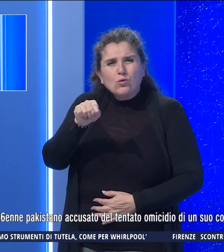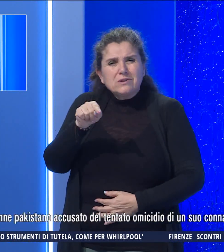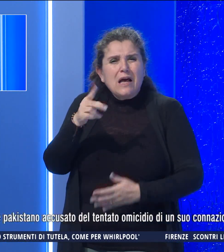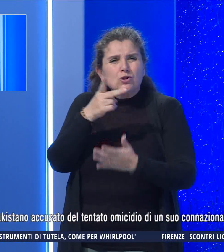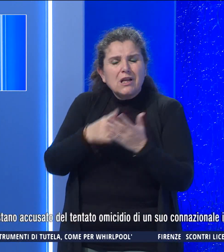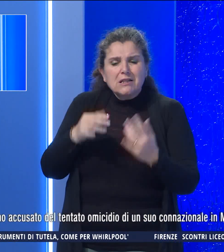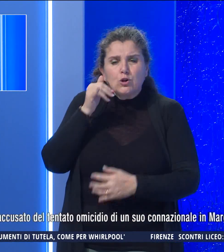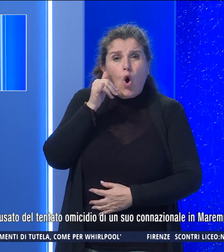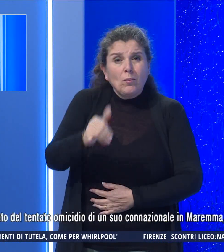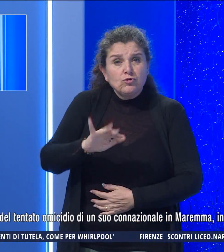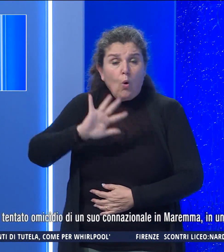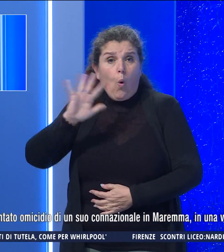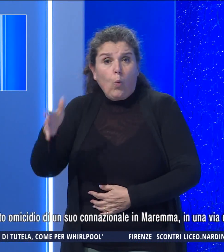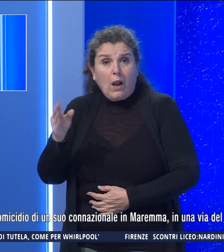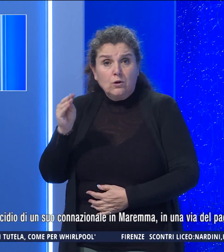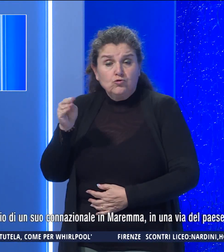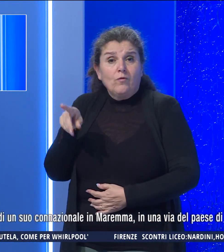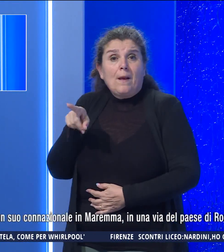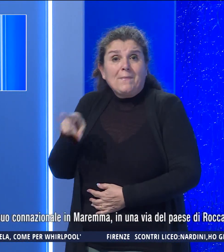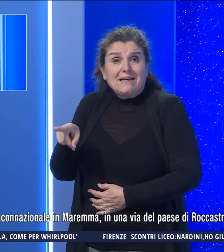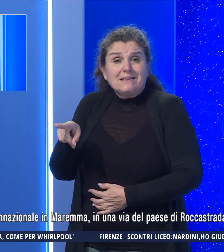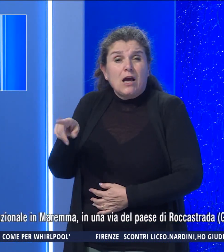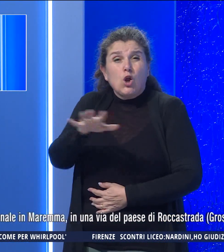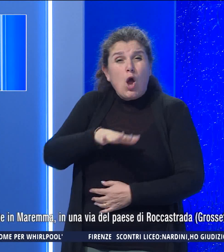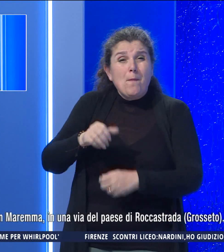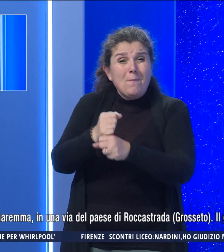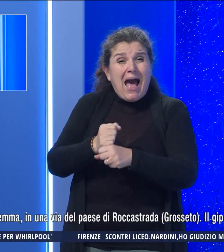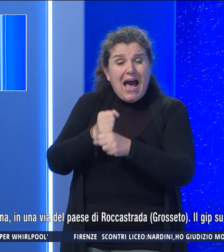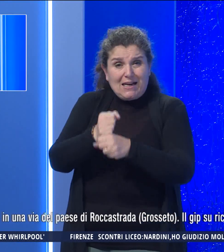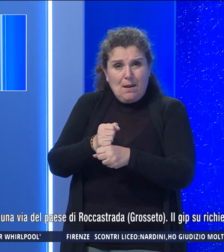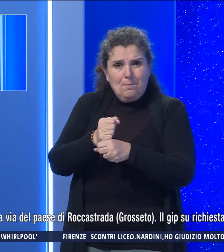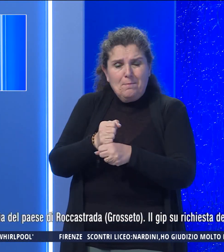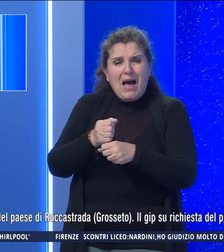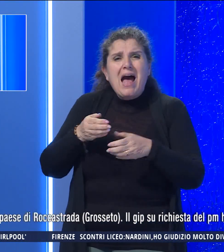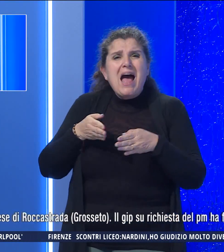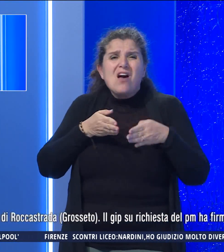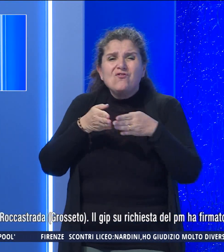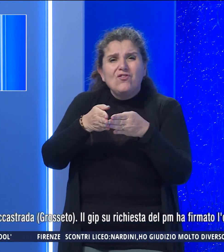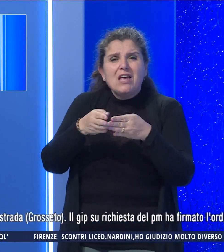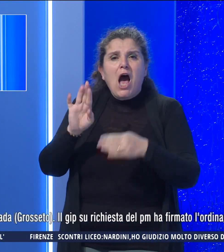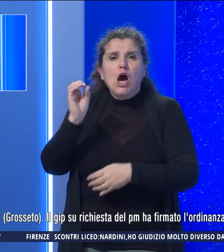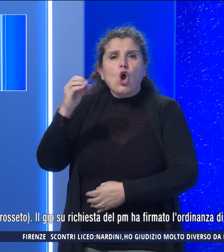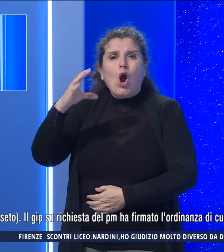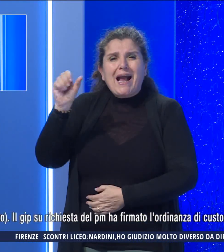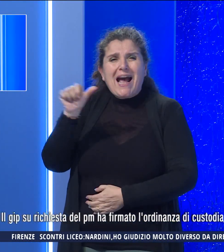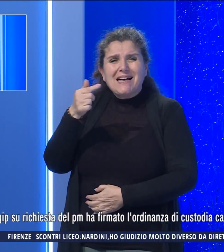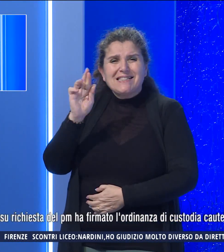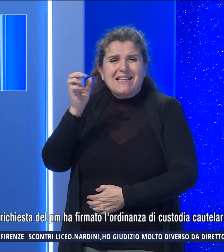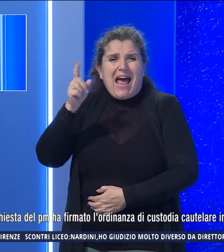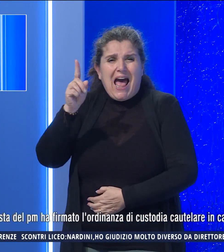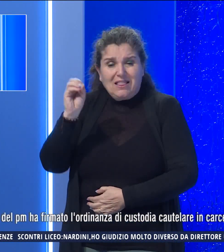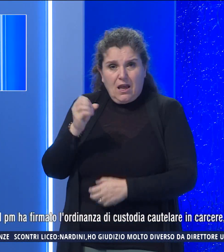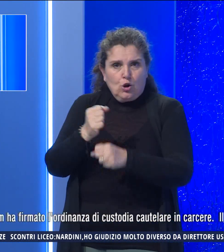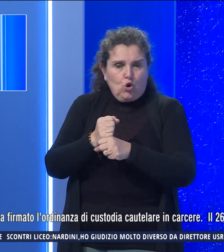omicidio di un suo connazionale in Maremma in una via del paese di Roccastrada in provincia di Grosseto.